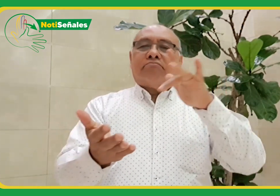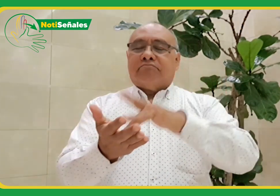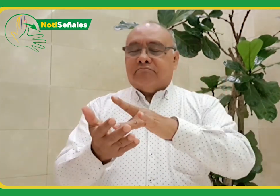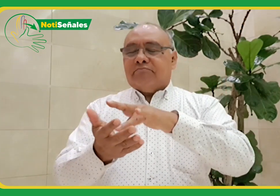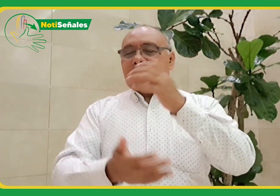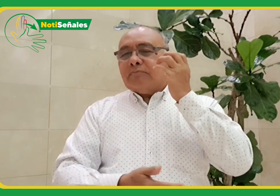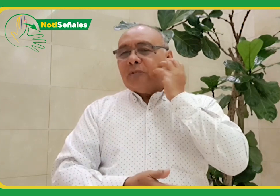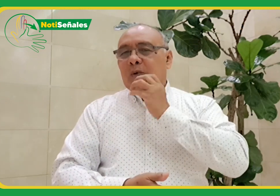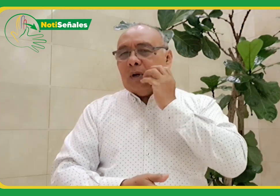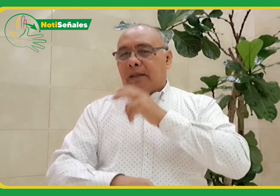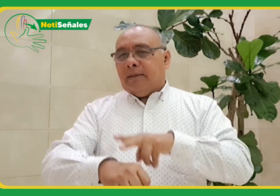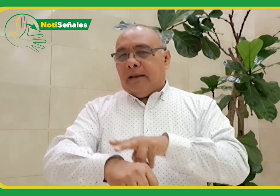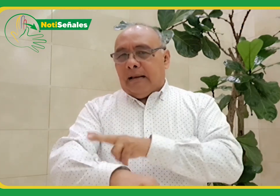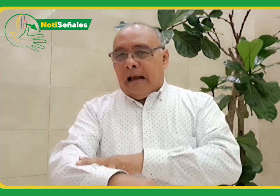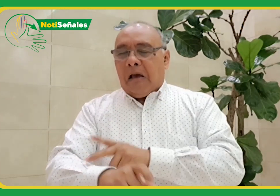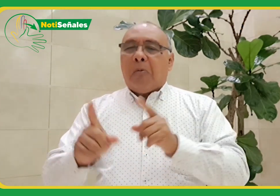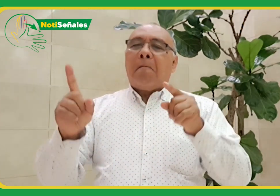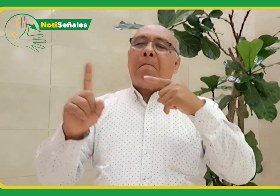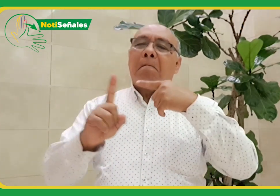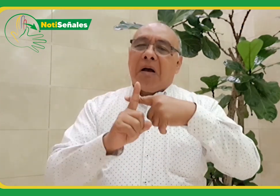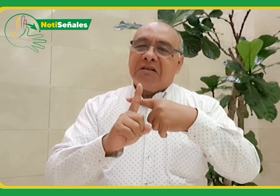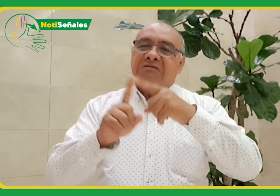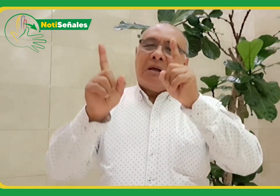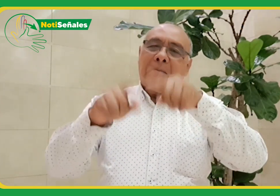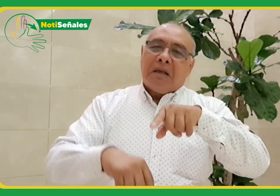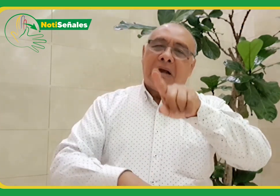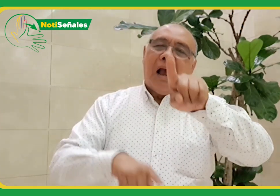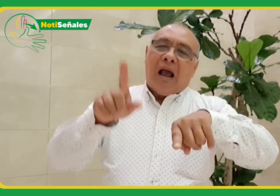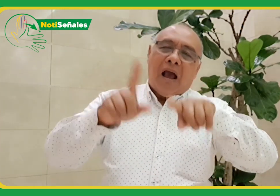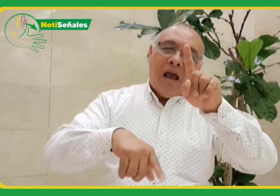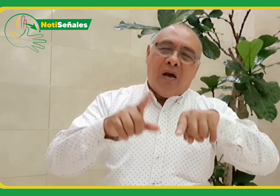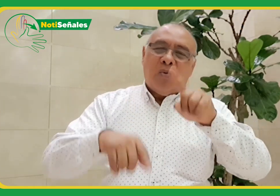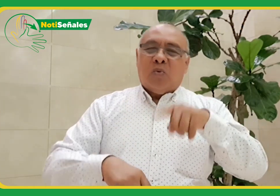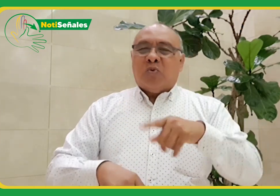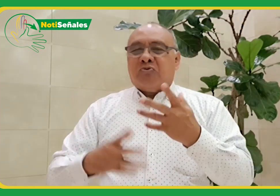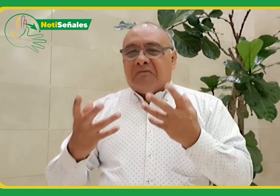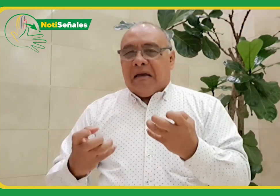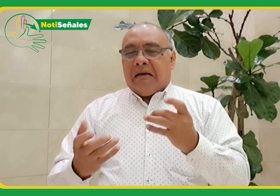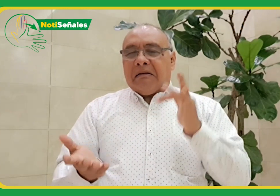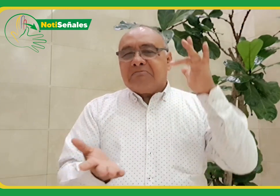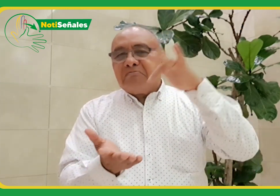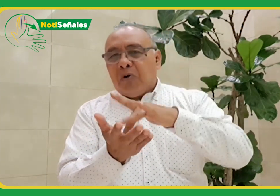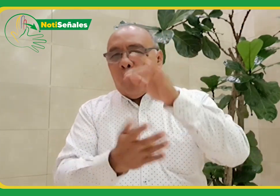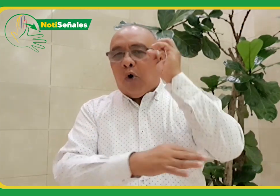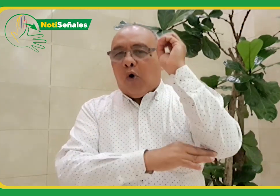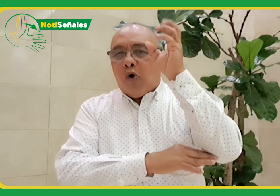puedan participar de forma presencial en los emiratos árabes también la participación de algunos en el congreso